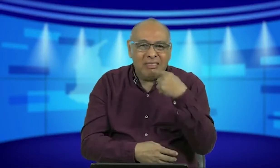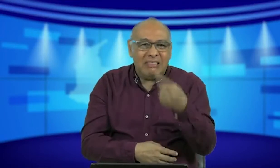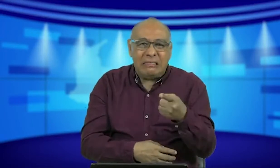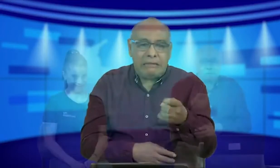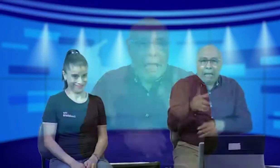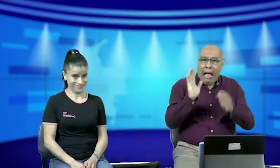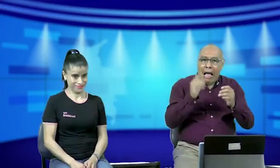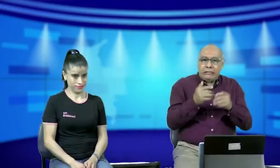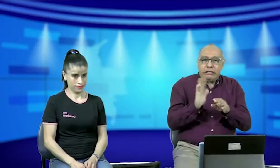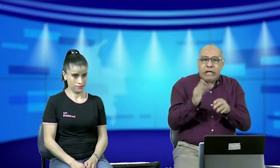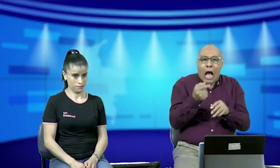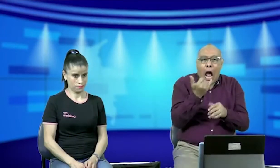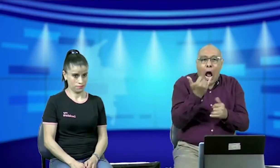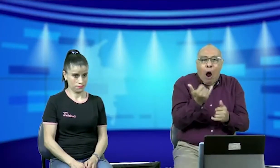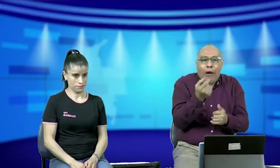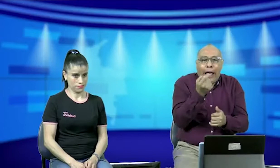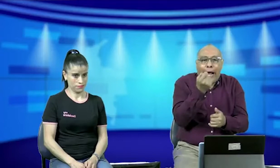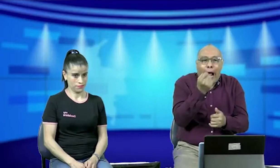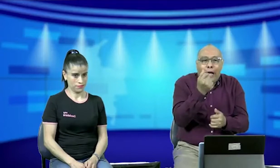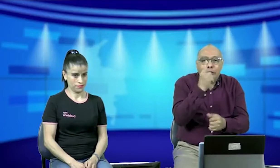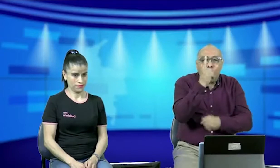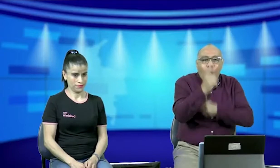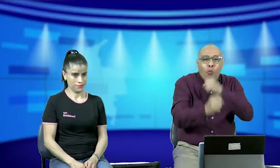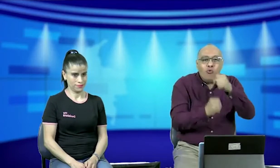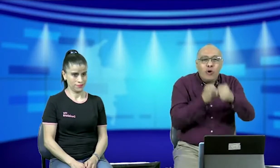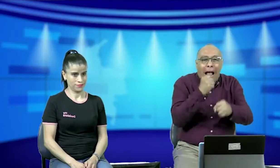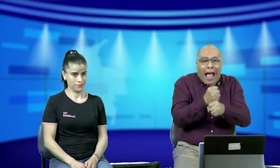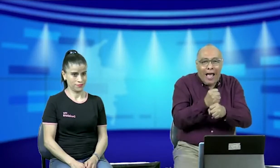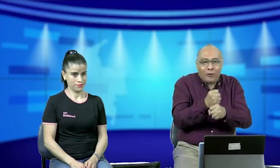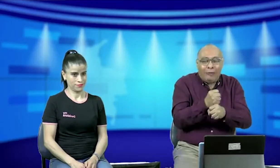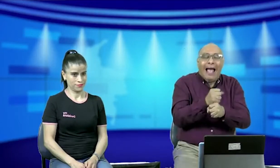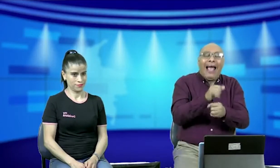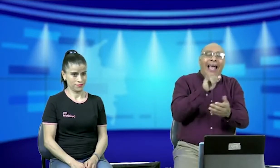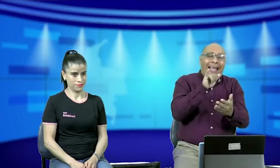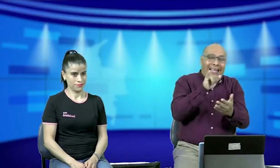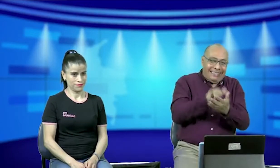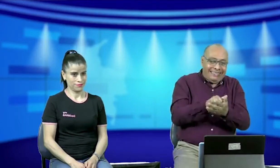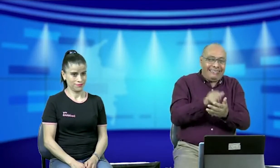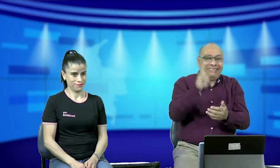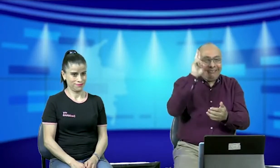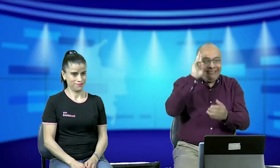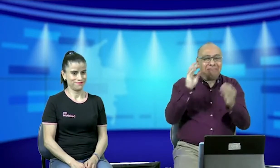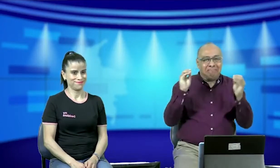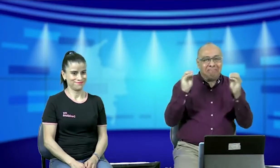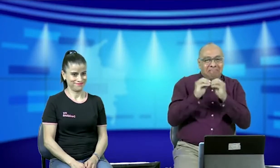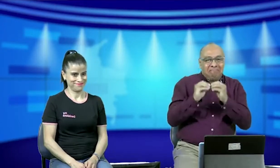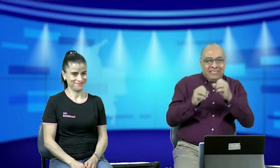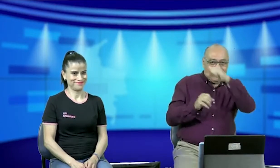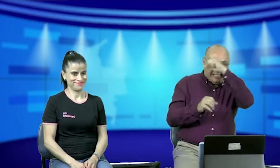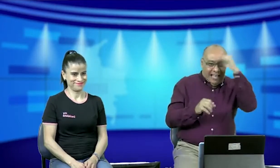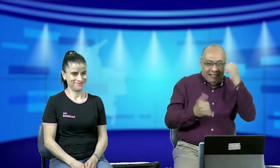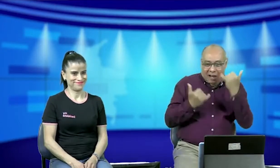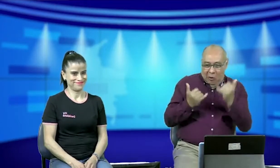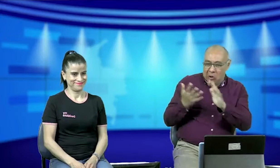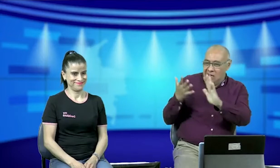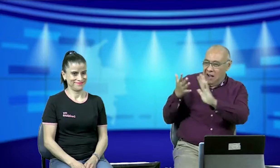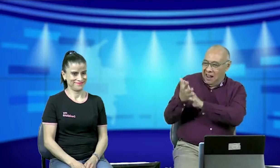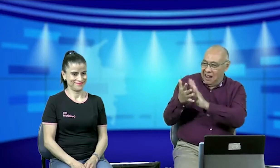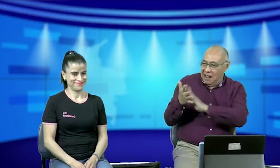la hayan visto allí en Facebook en sus interacciones y ella efectivamente ha dicho